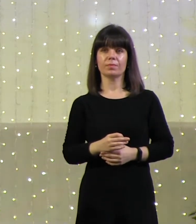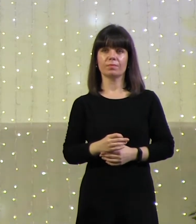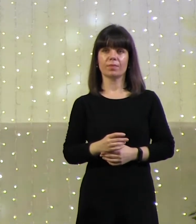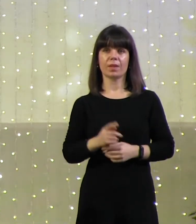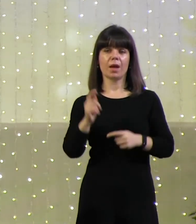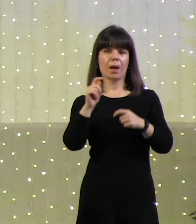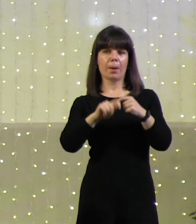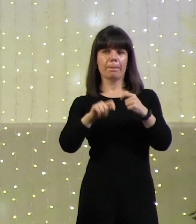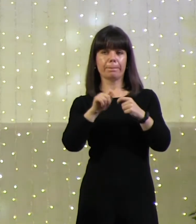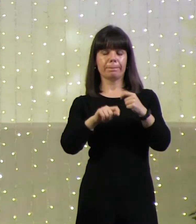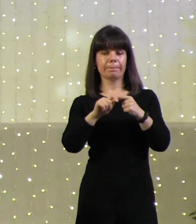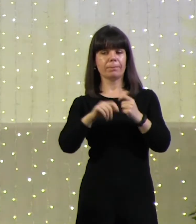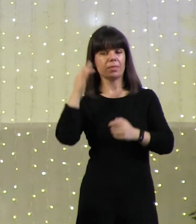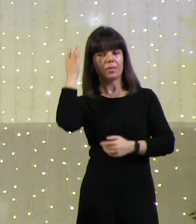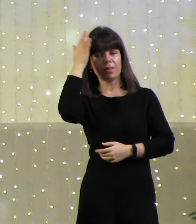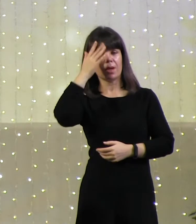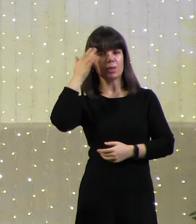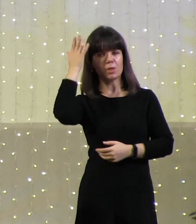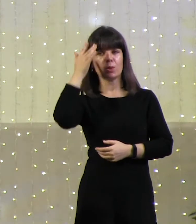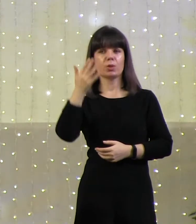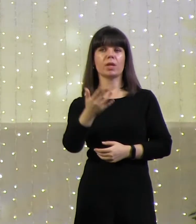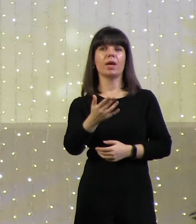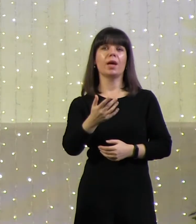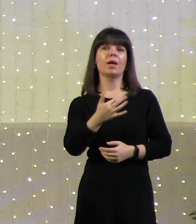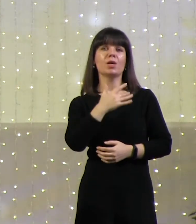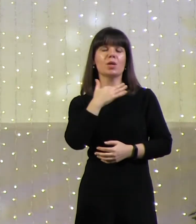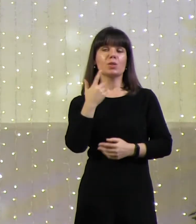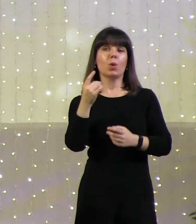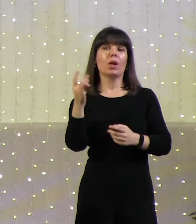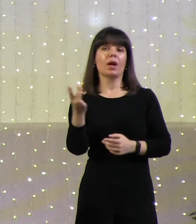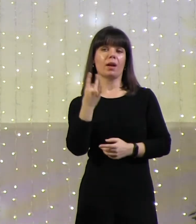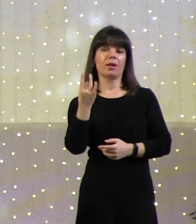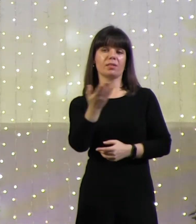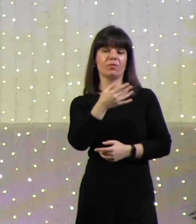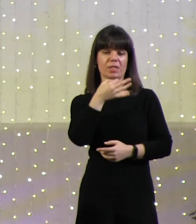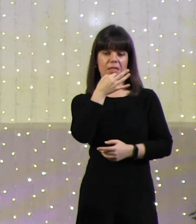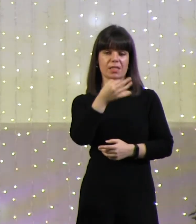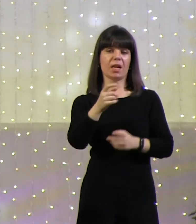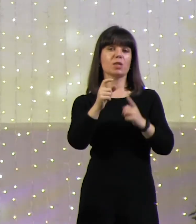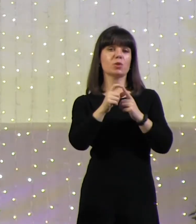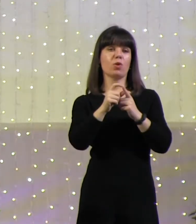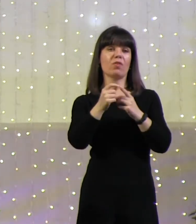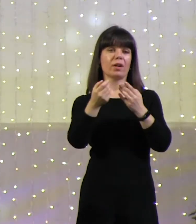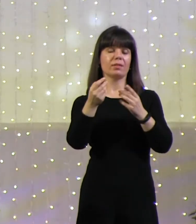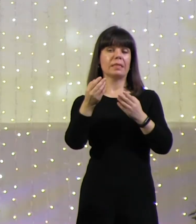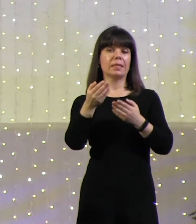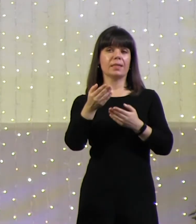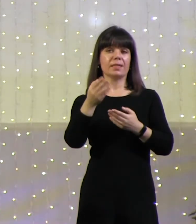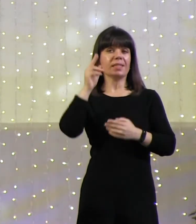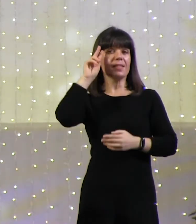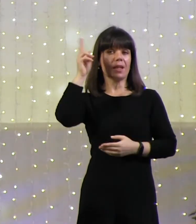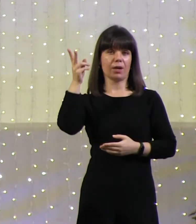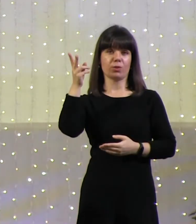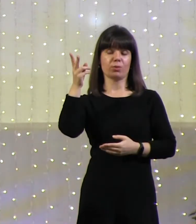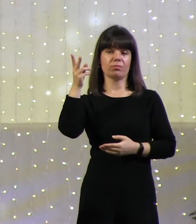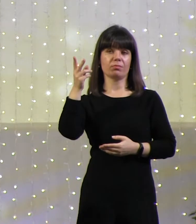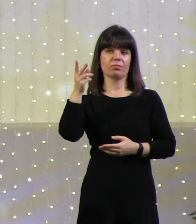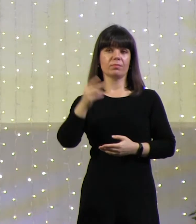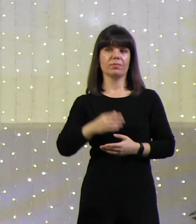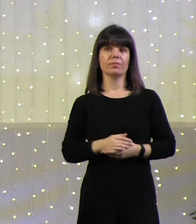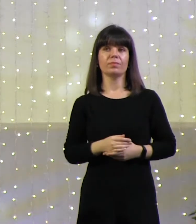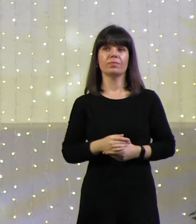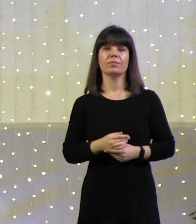Проанализируйте, сколько раз за последнее время вы сказали слово «не знаю» внутри себя, или